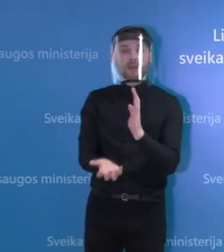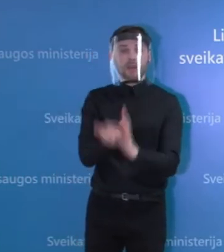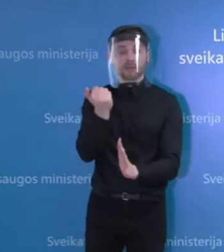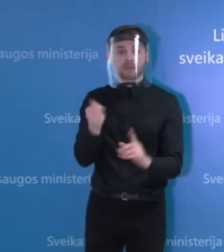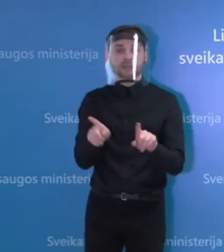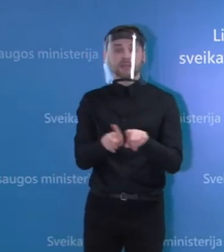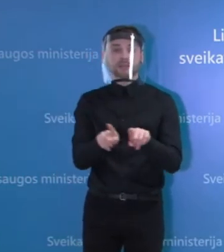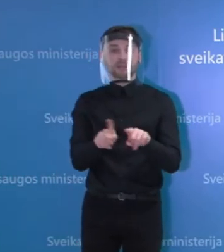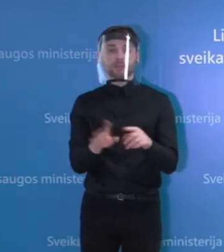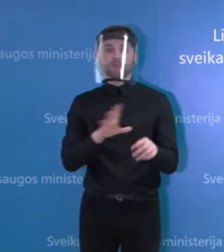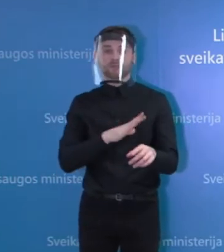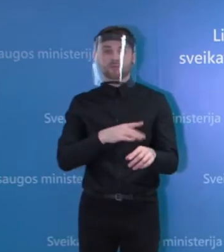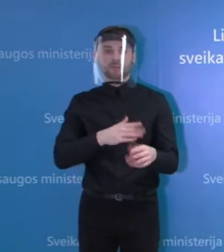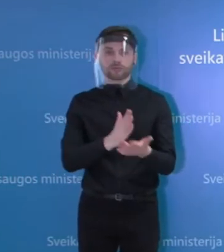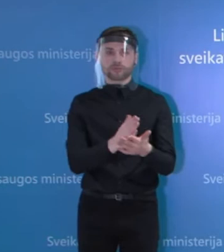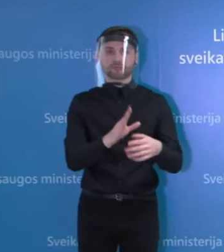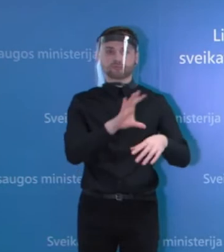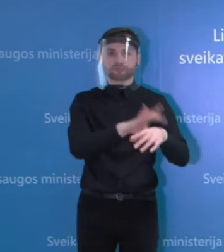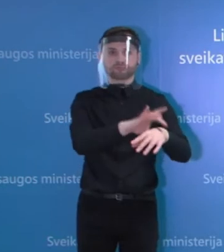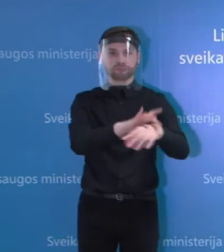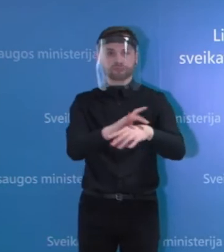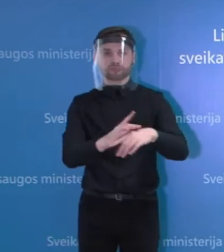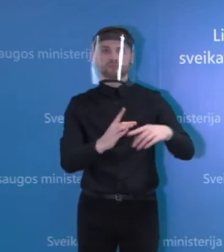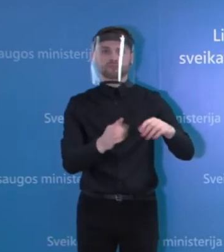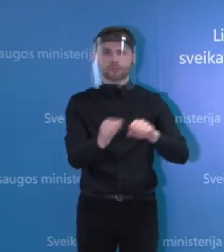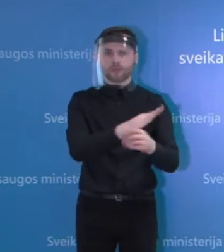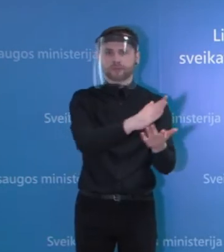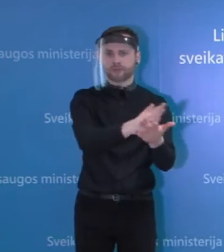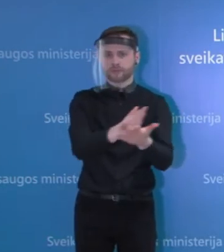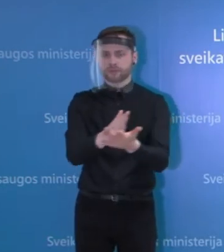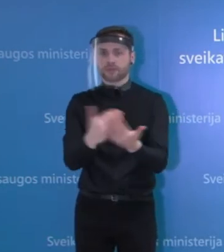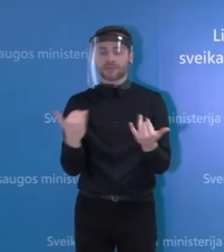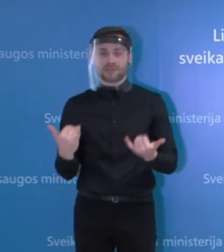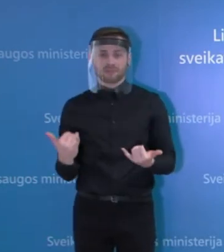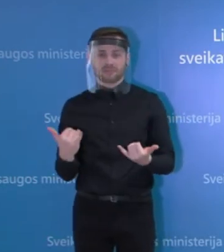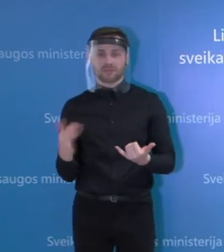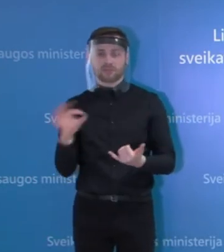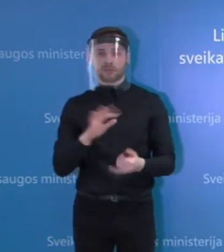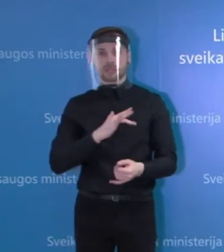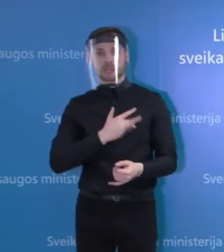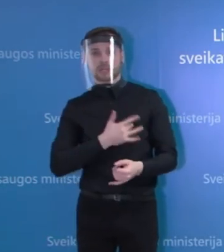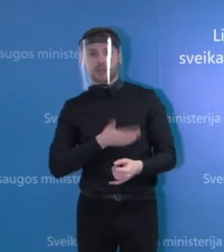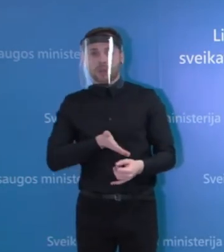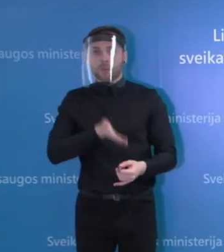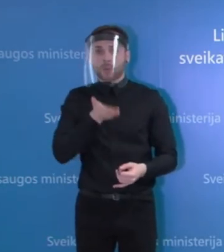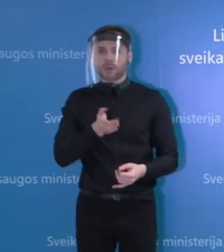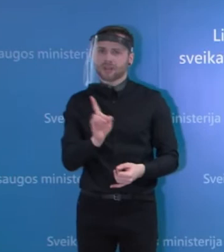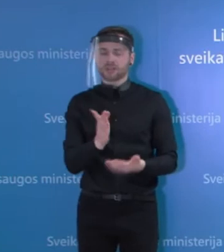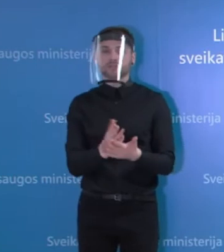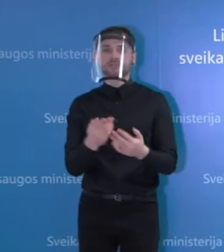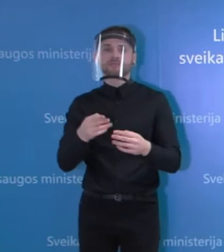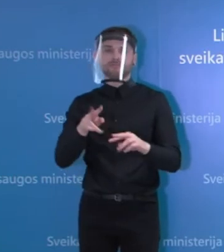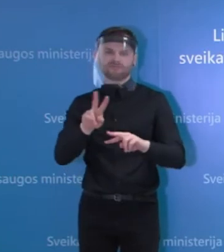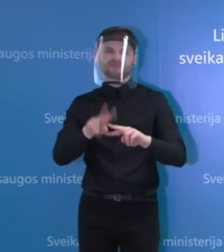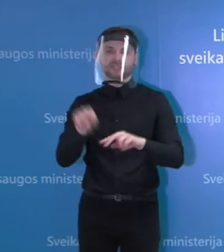nustatytų teigiamų atvejų, kažkokią pagrindą labai dideliam nerimavimu išskyrų žydinius, apie